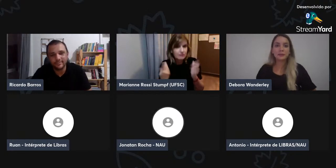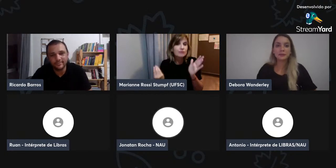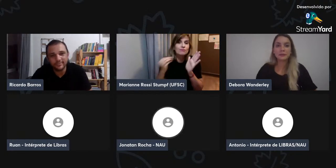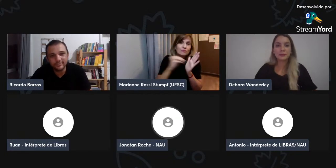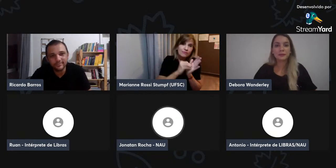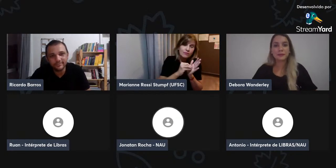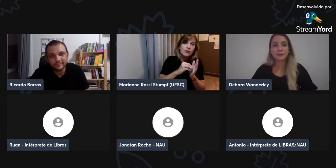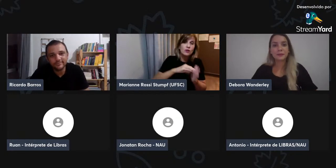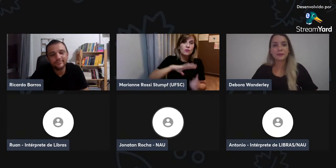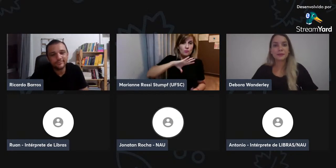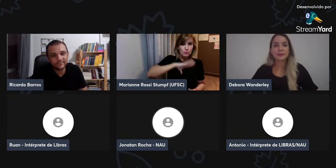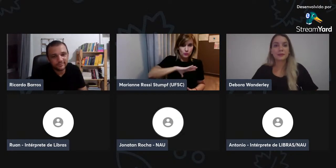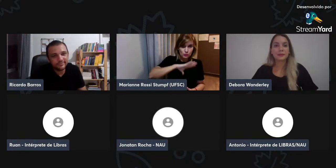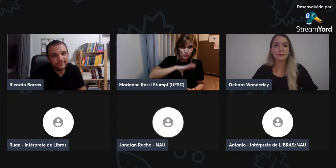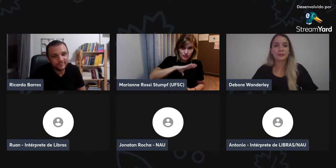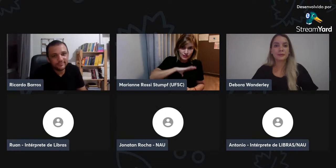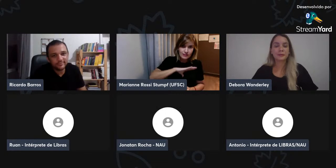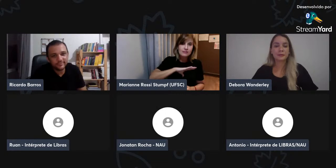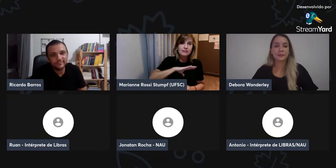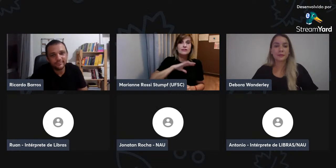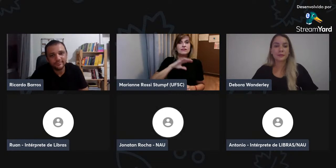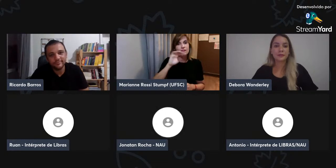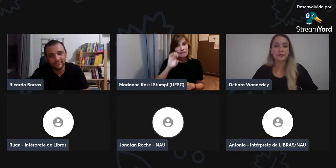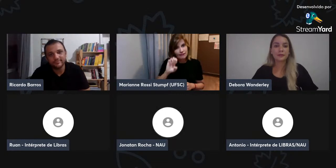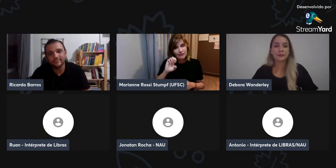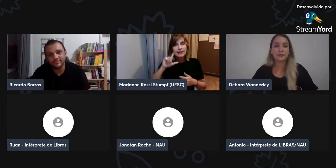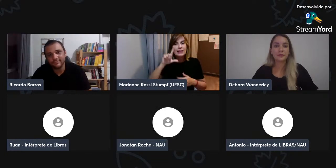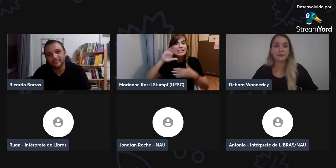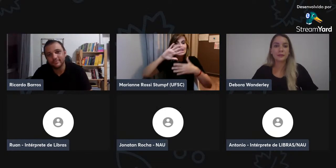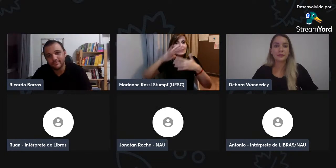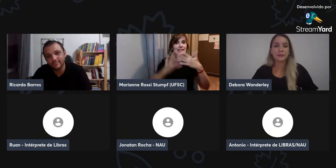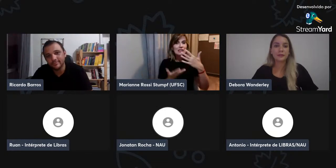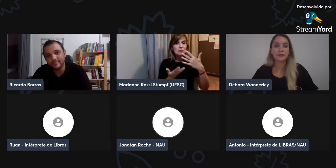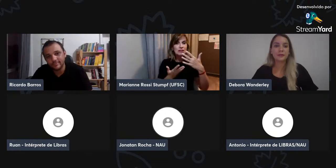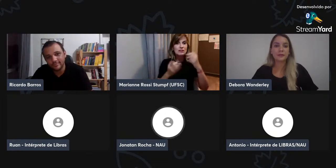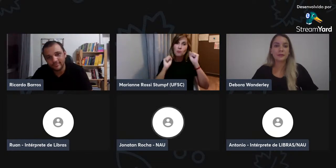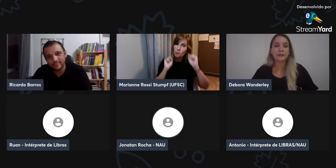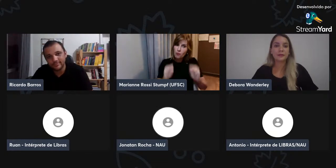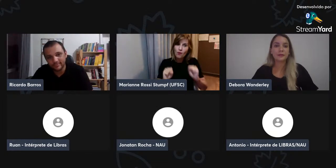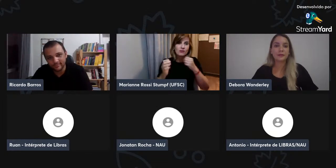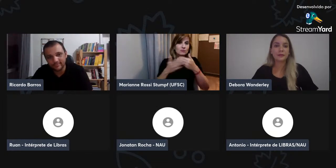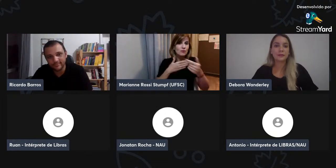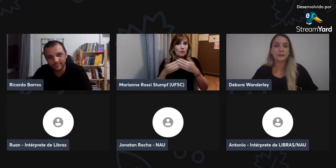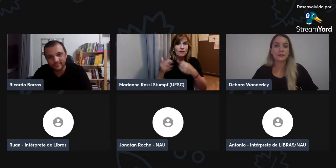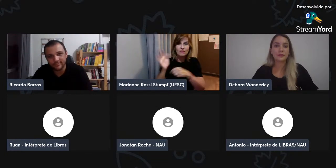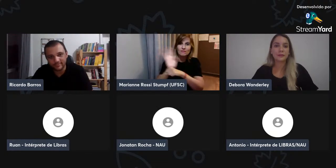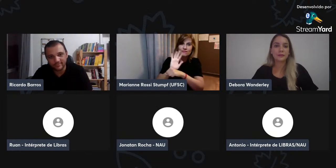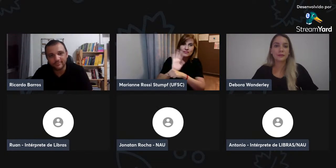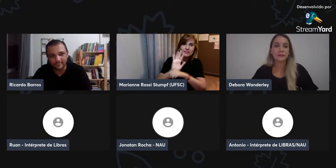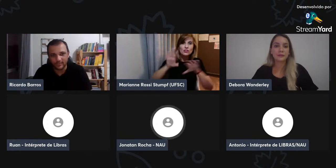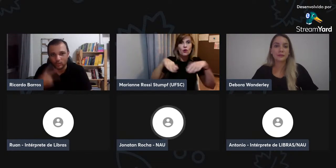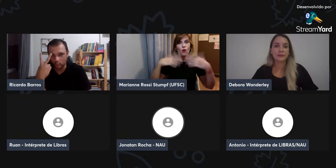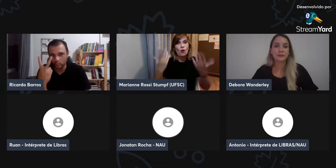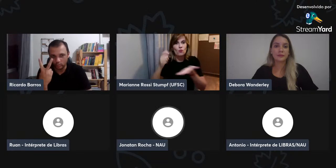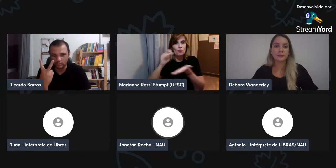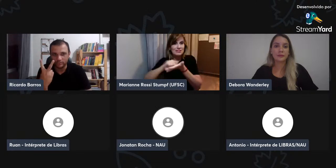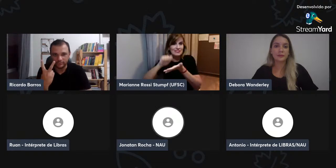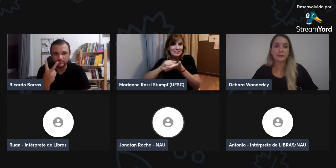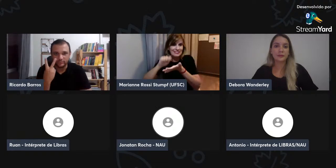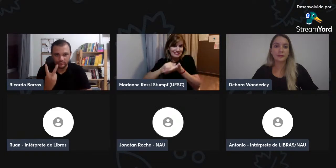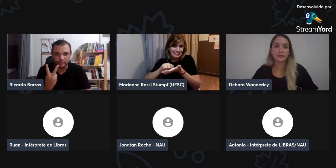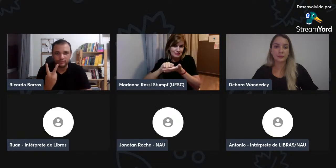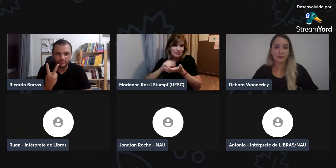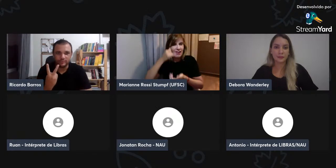as regras permitem que seja feito em português ou em